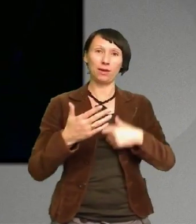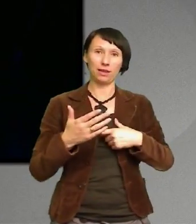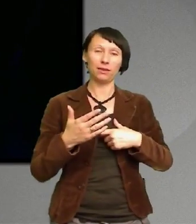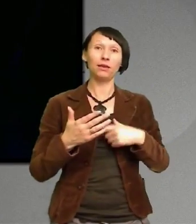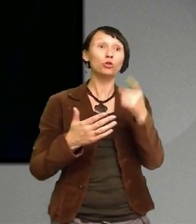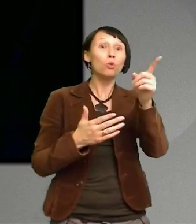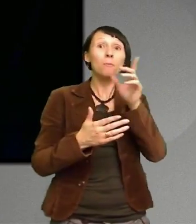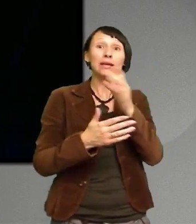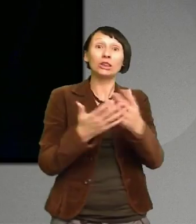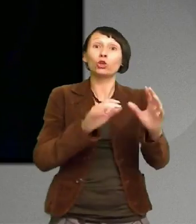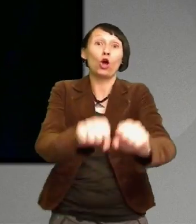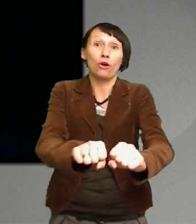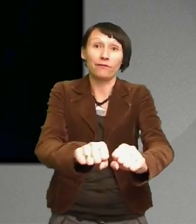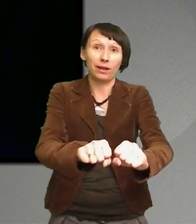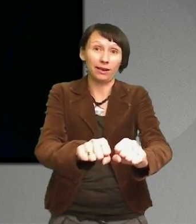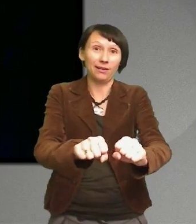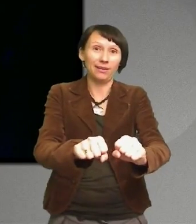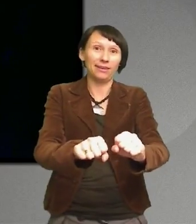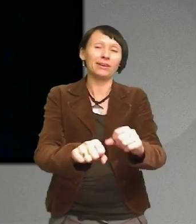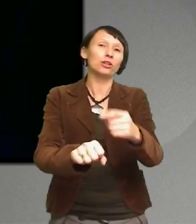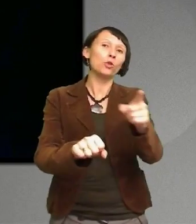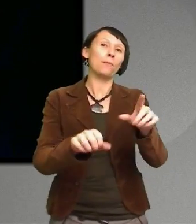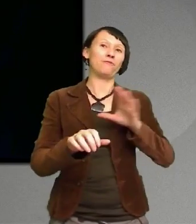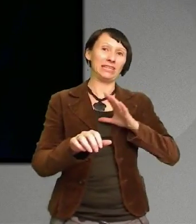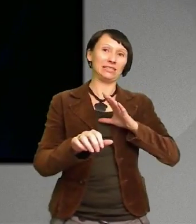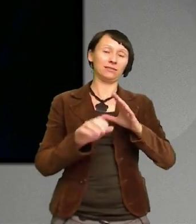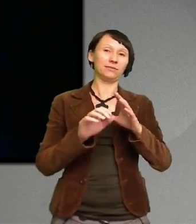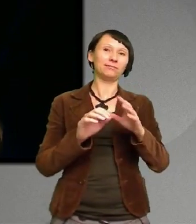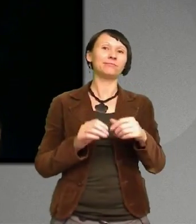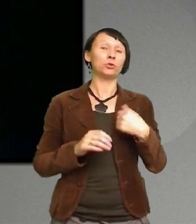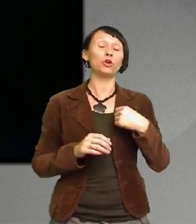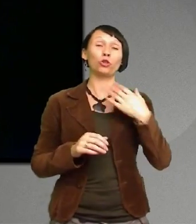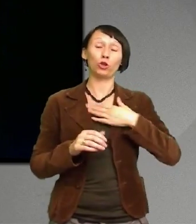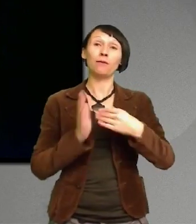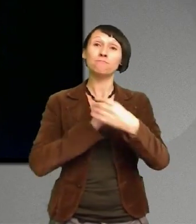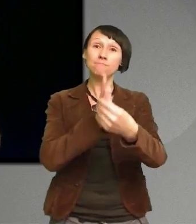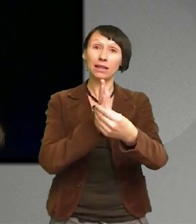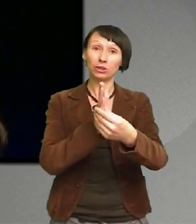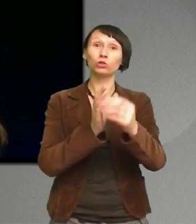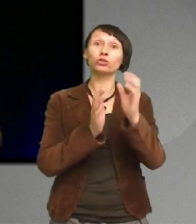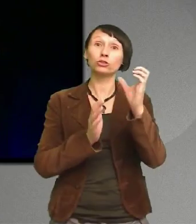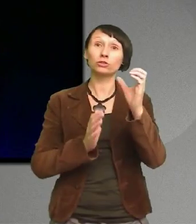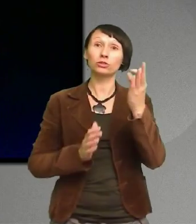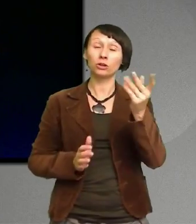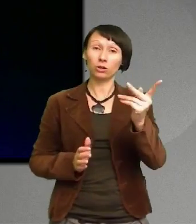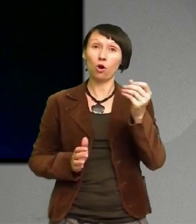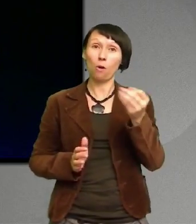Jag anser att mentorskapet är ett utmärkt sätt För att stötta ledare Stötta unga ledare Och ge dem ett konkret stöd